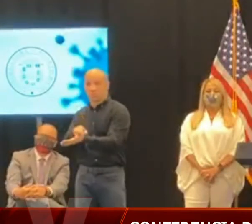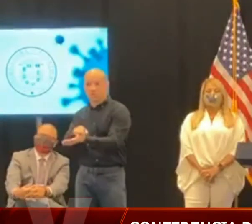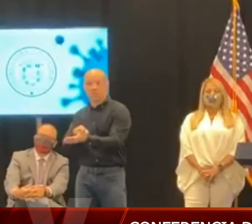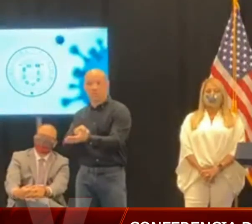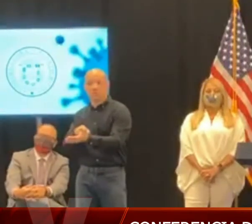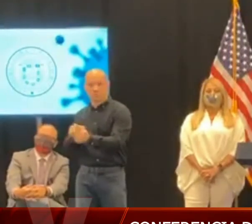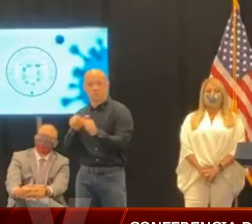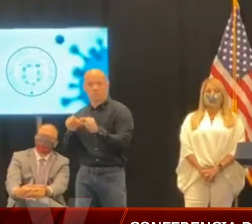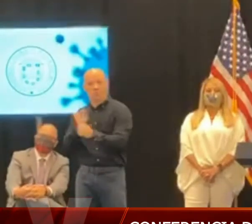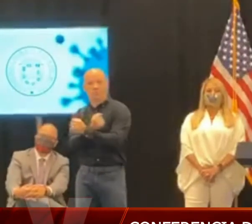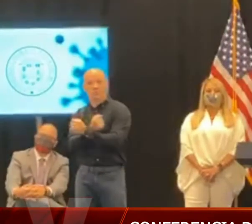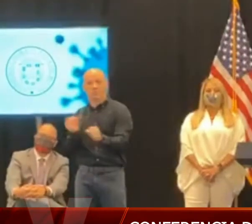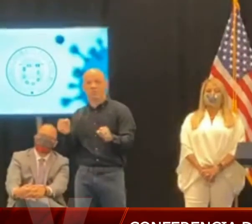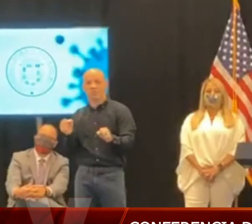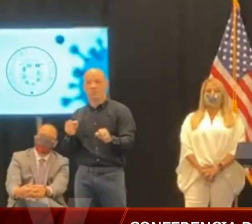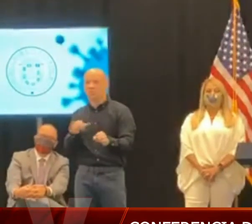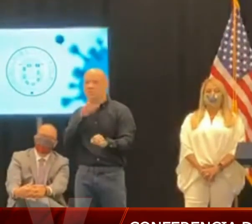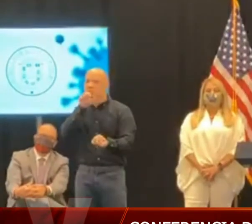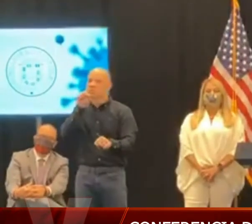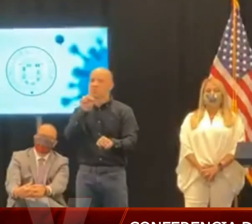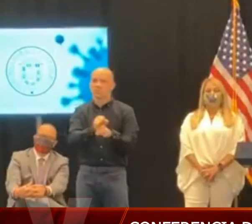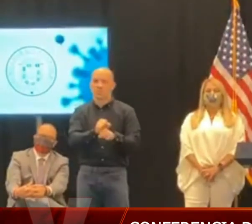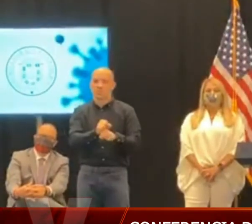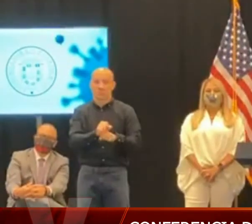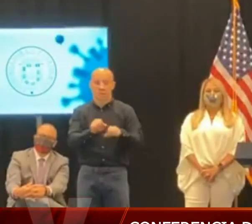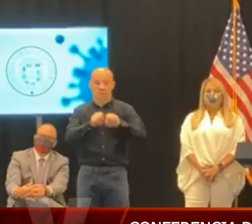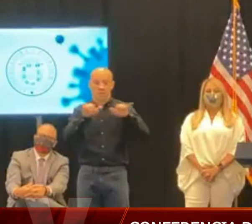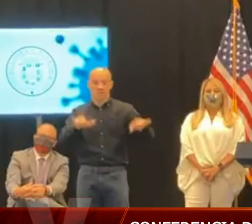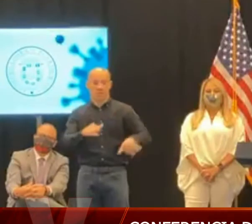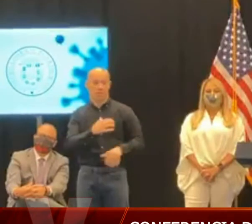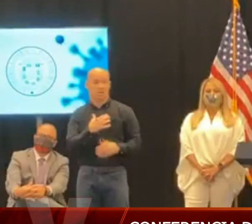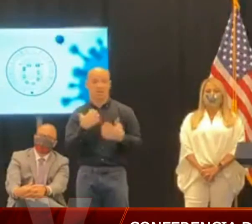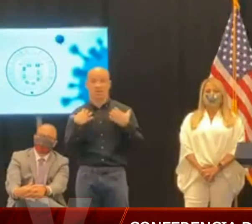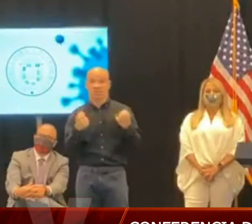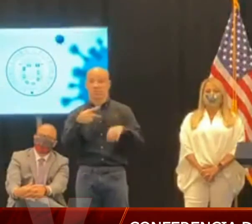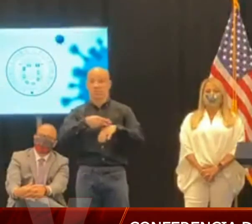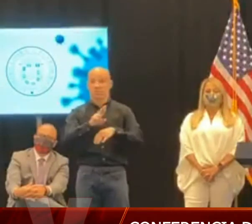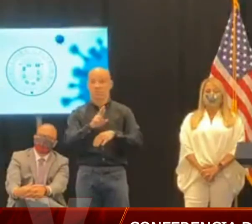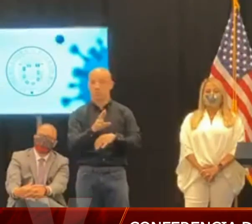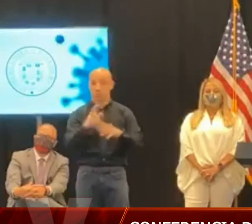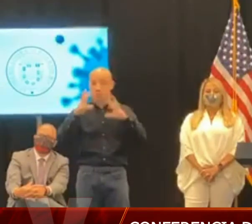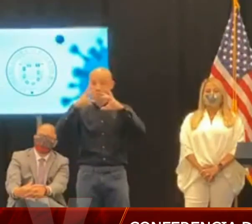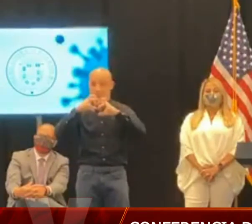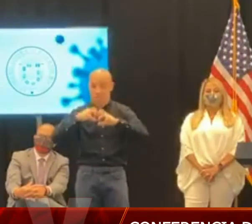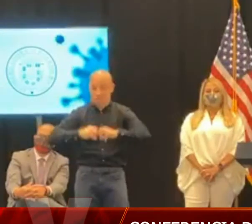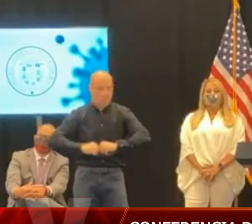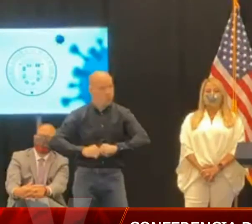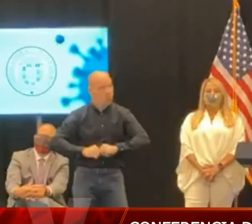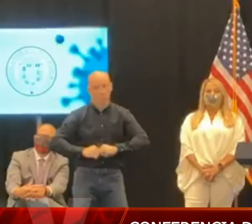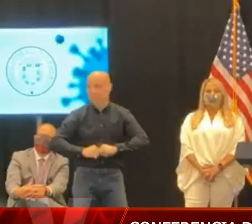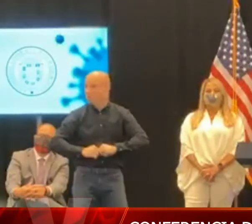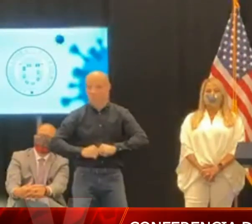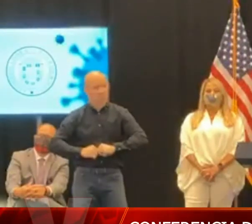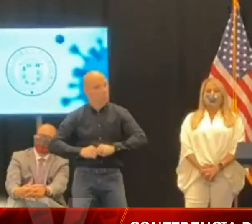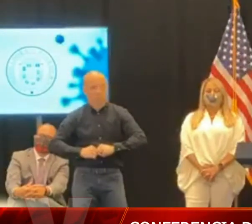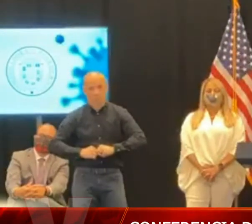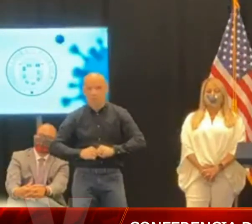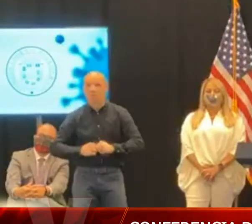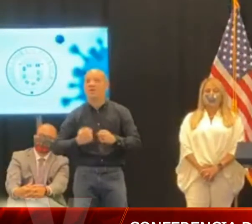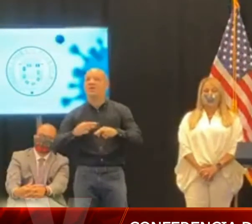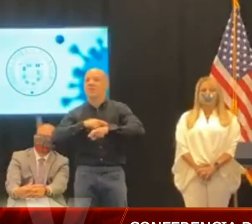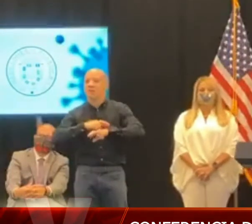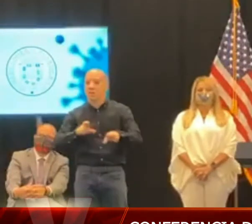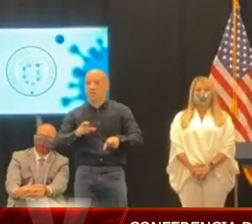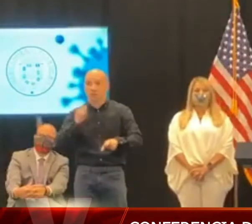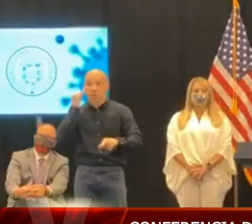el sistema de salud de Puerto Rico no colapse y para prepararse para una oleada que afortunadamente no ha